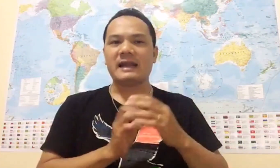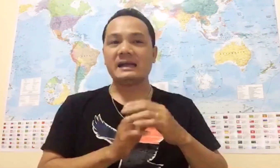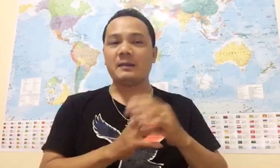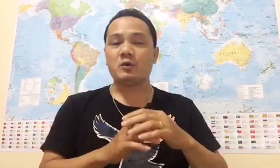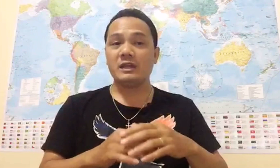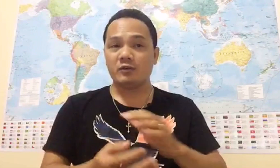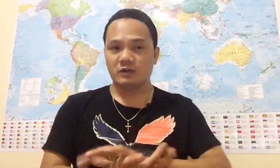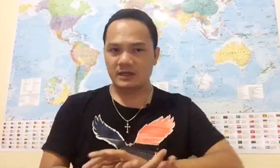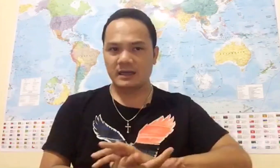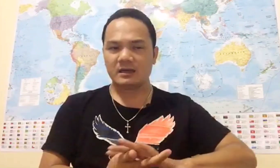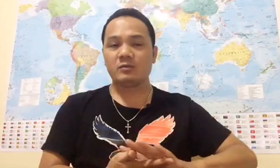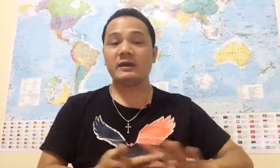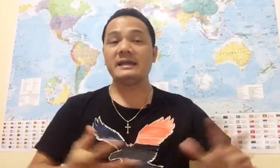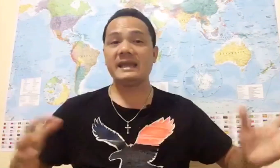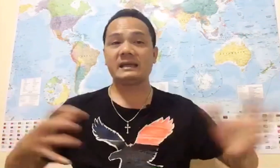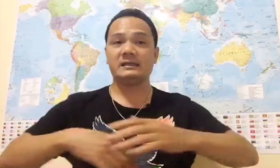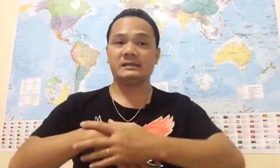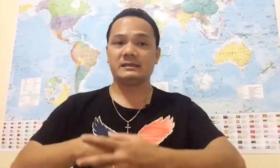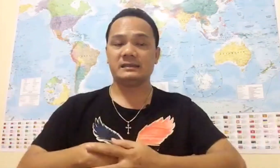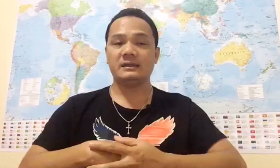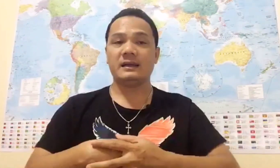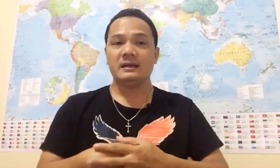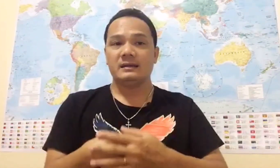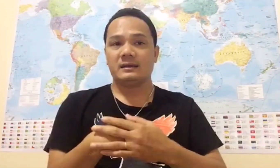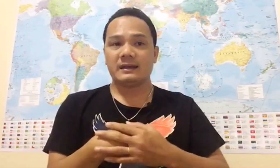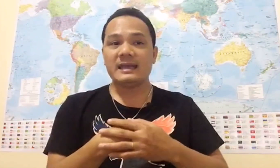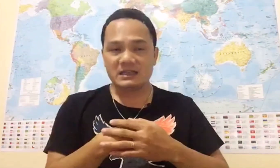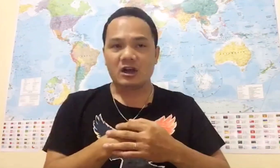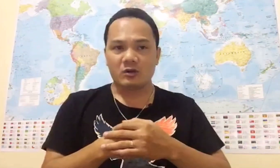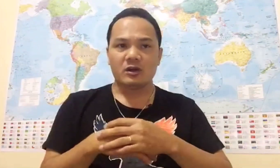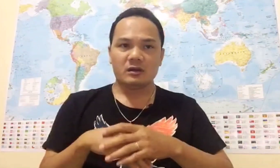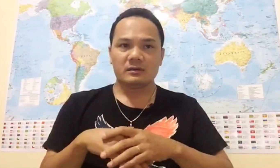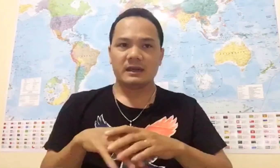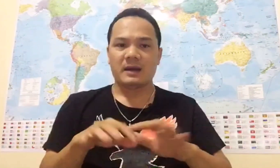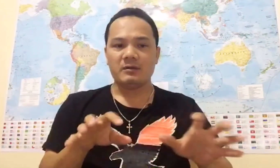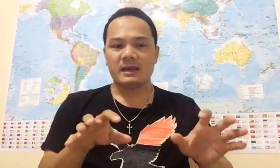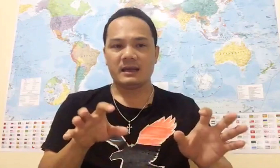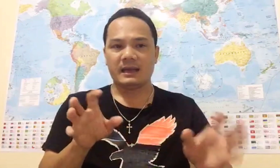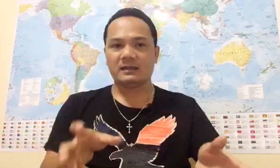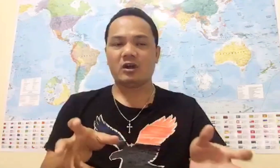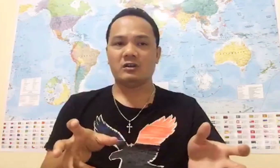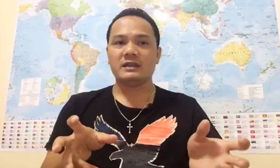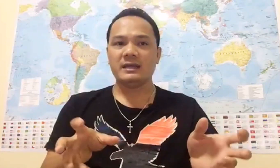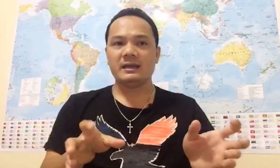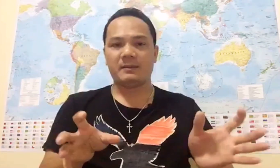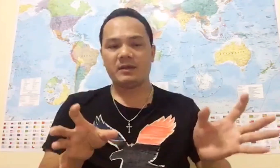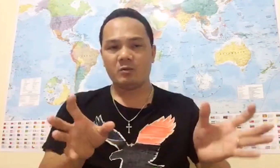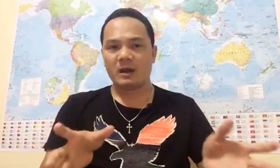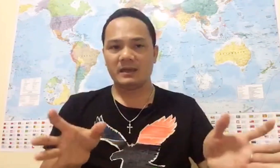đẳng cấp của chính phủ thế giới Nó không có gánh giác được sự Cái giai trò của nó Để bảo vệ an toàn cho thế giới này Bảo vệ hòa bình,